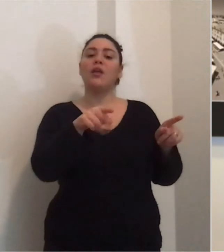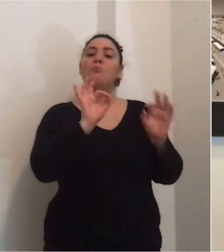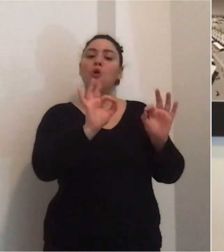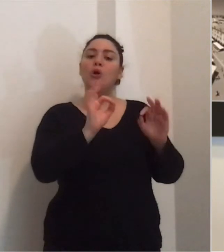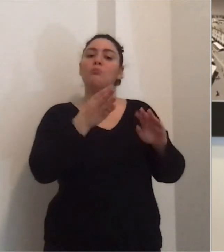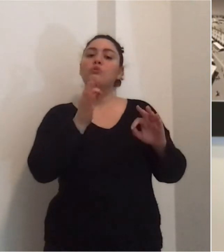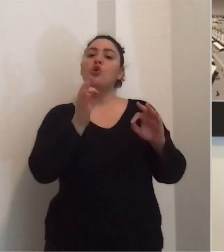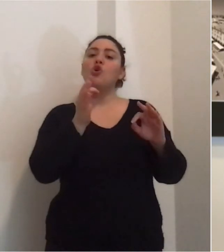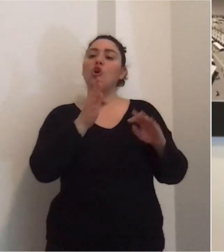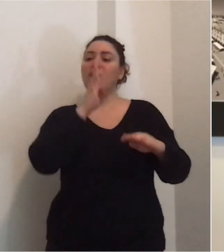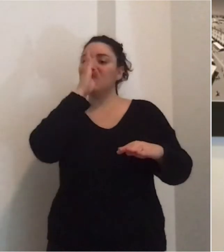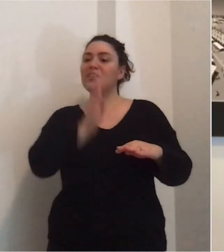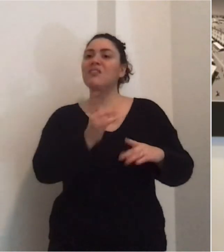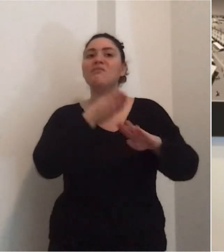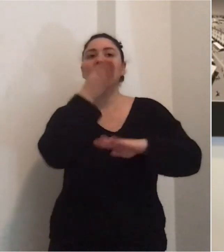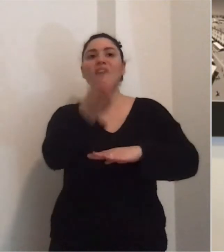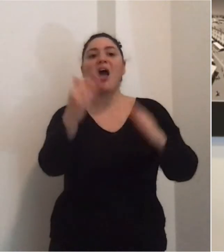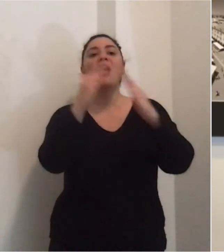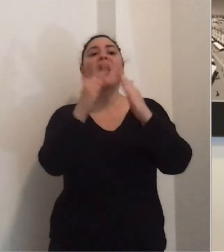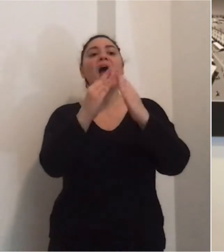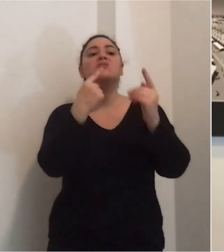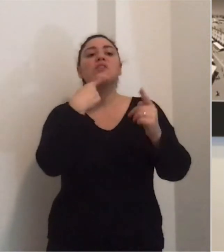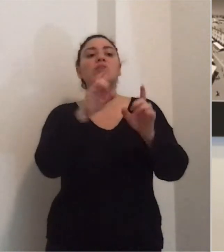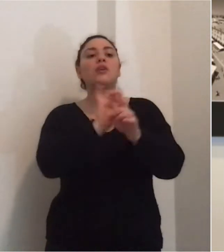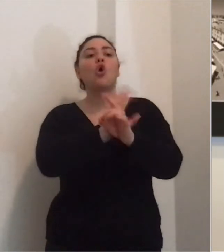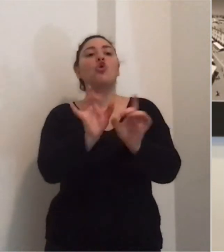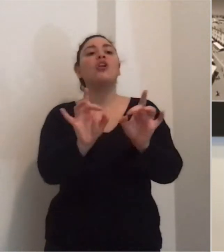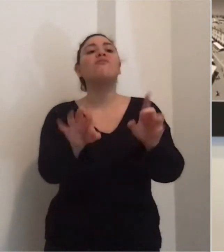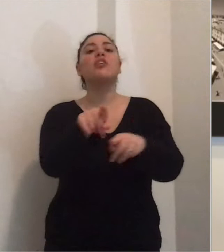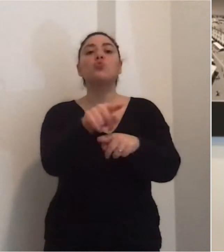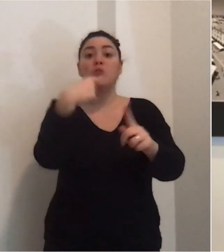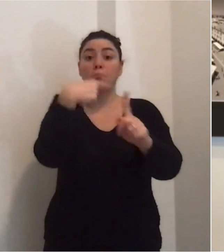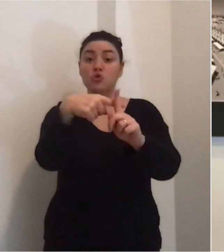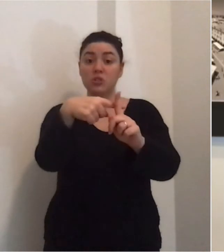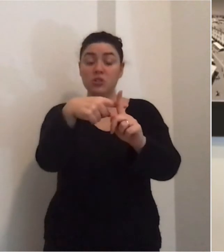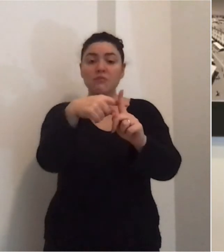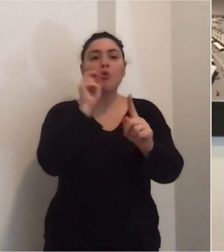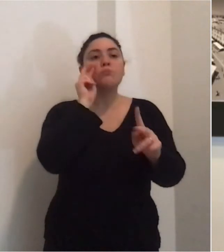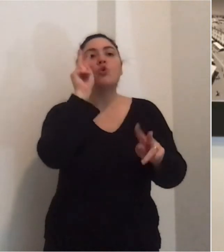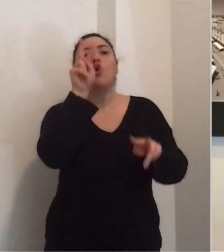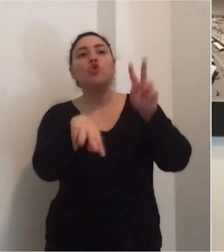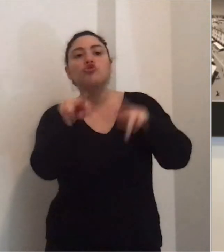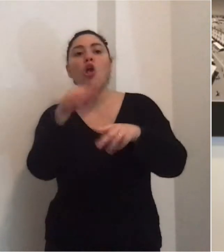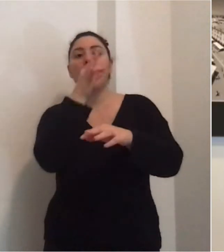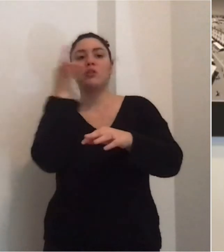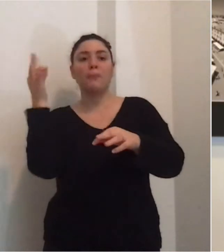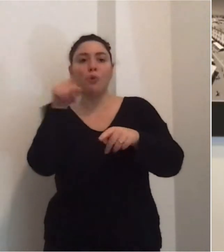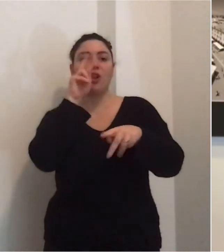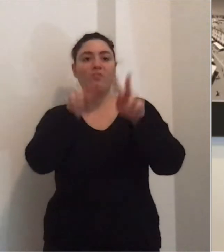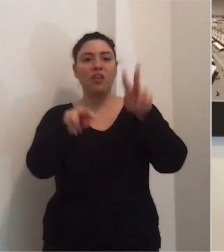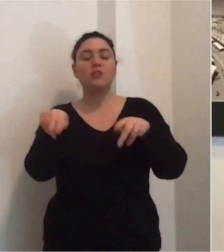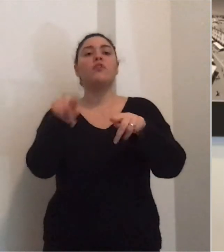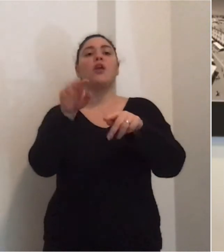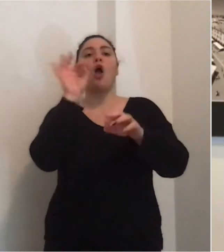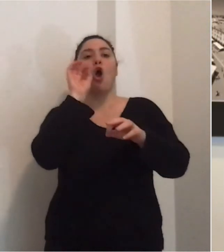andando ad agire direttamente presso la casa dei Covid positivi per vedere tamponi, per fare